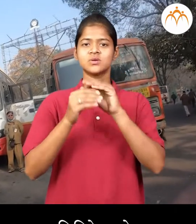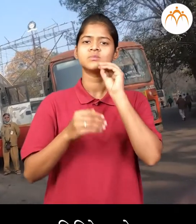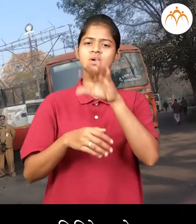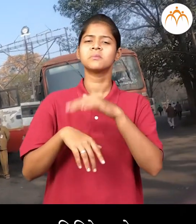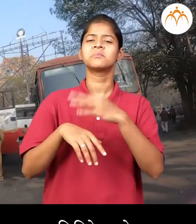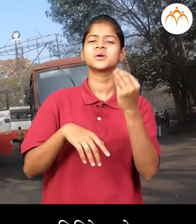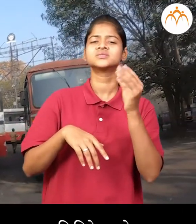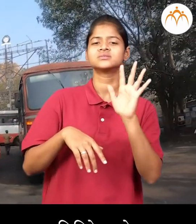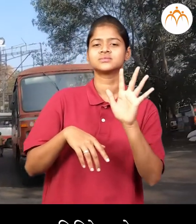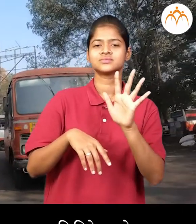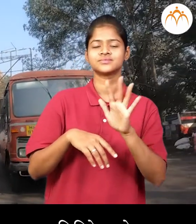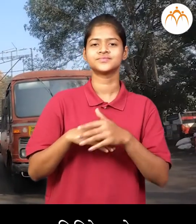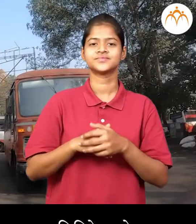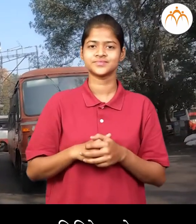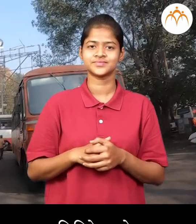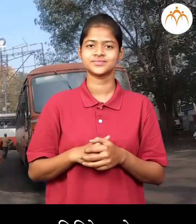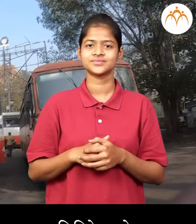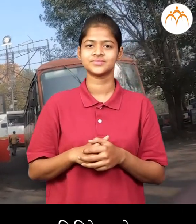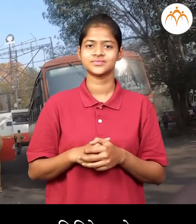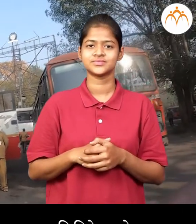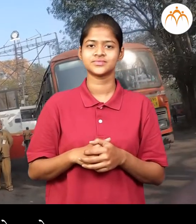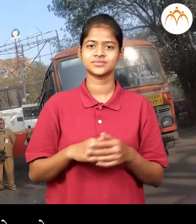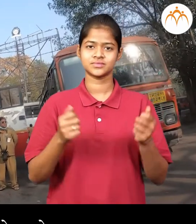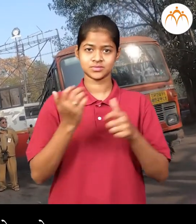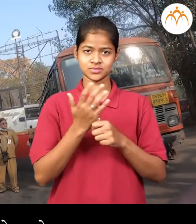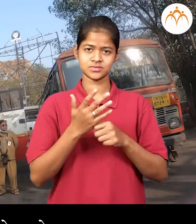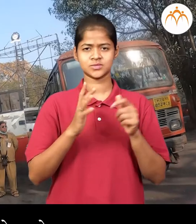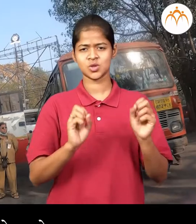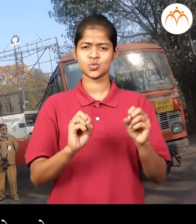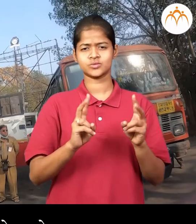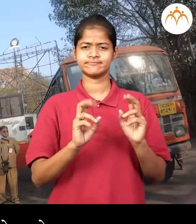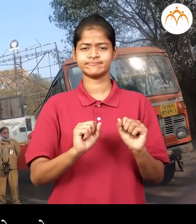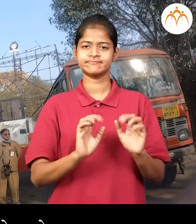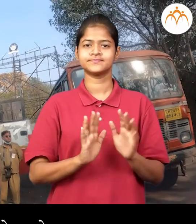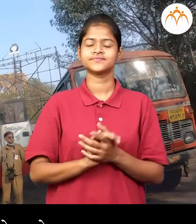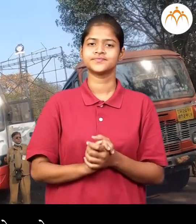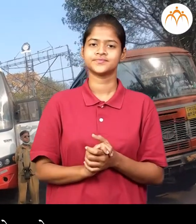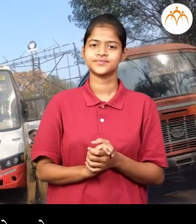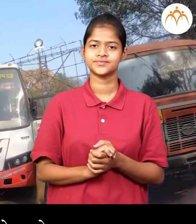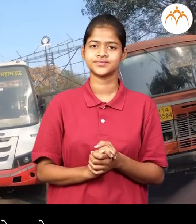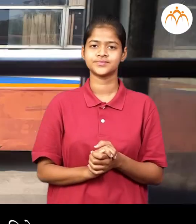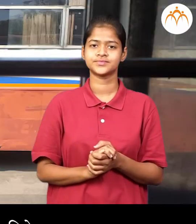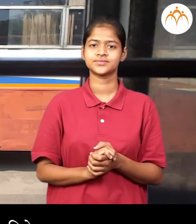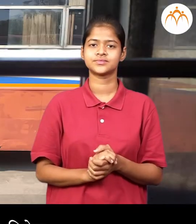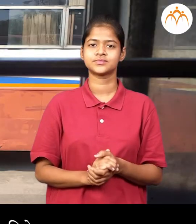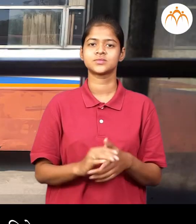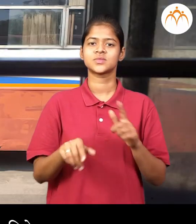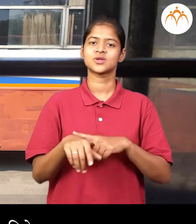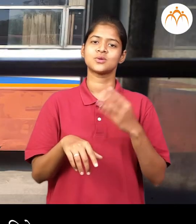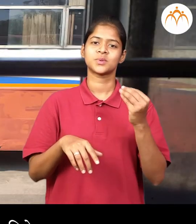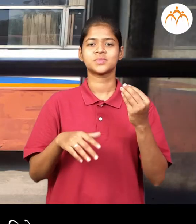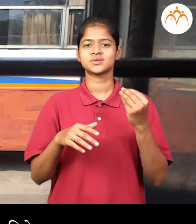अजुन पाच मिनिटे आहेत वाहक काका मणाले हो आता